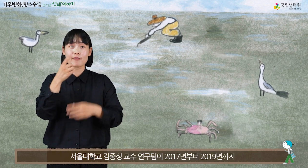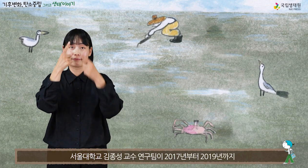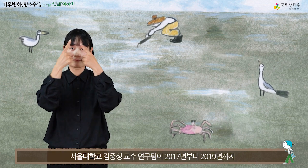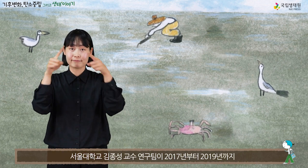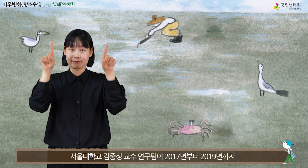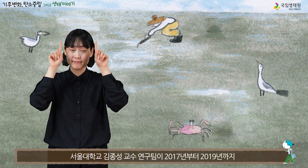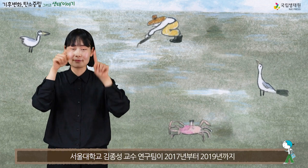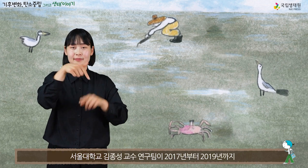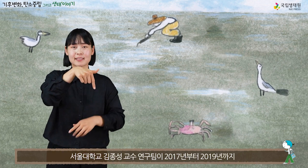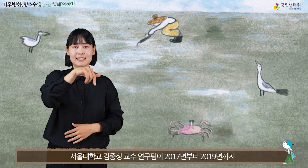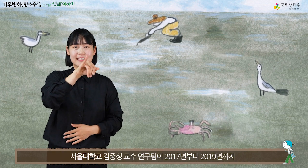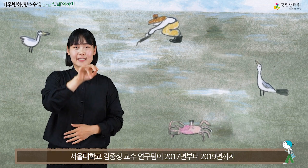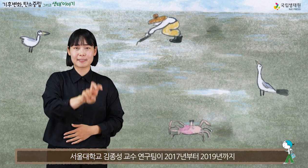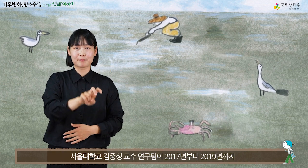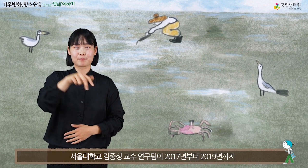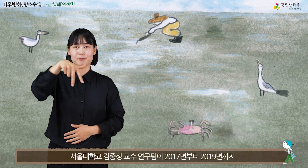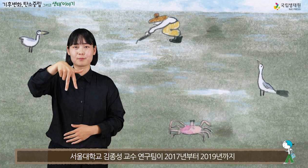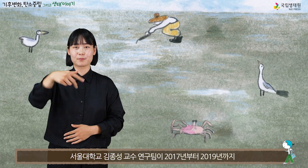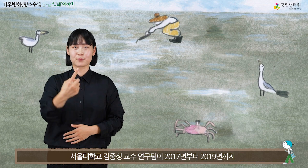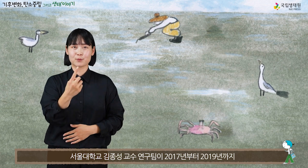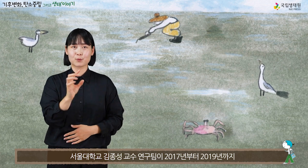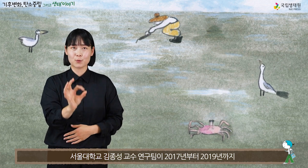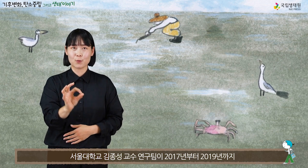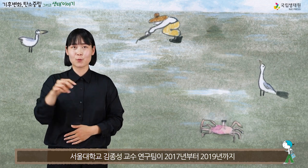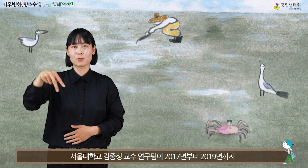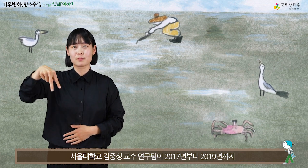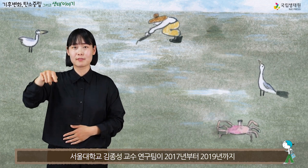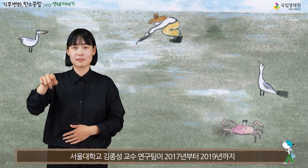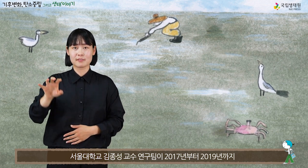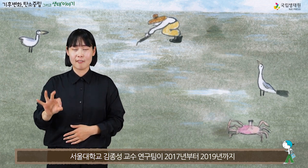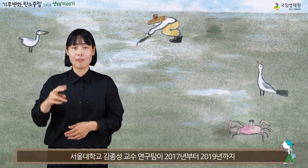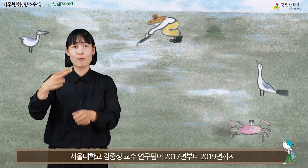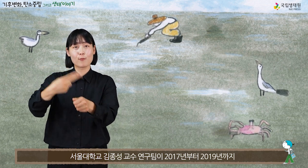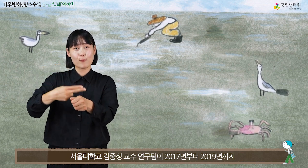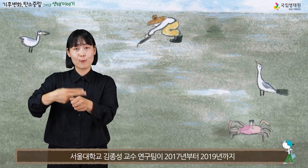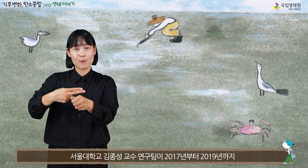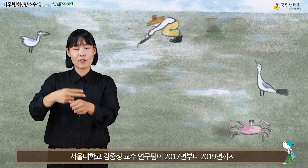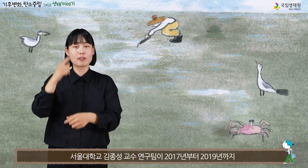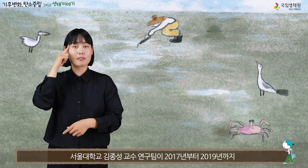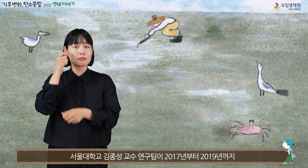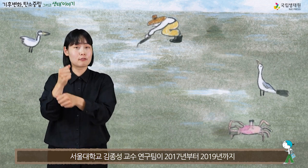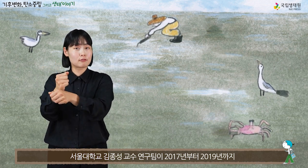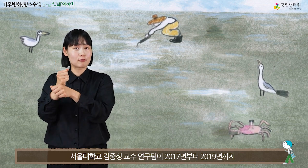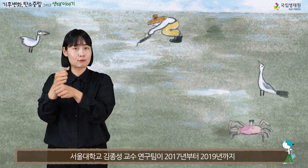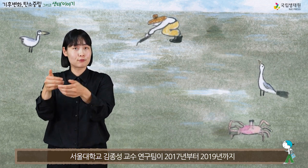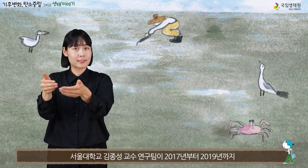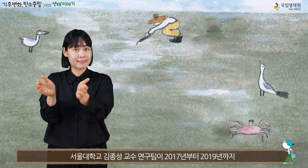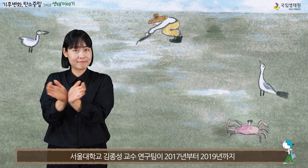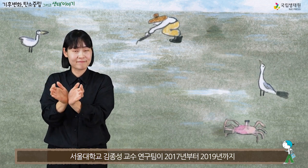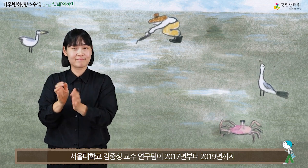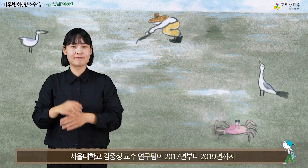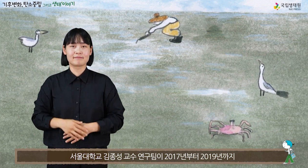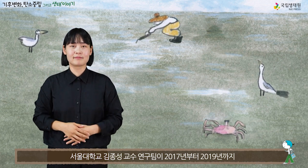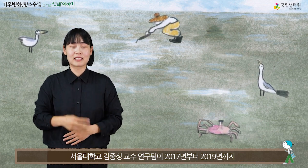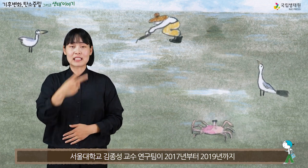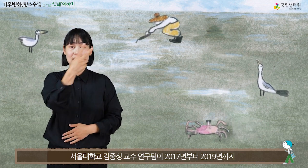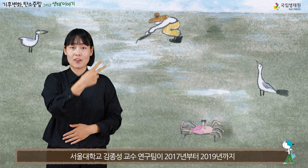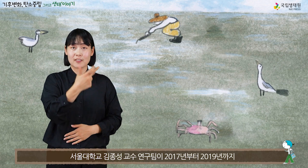서울대학교 김종성 교수 연구팀이 2017년부터 2019년까지